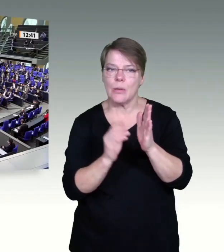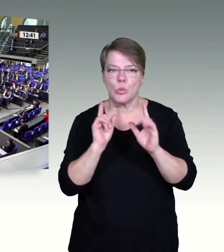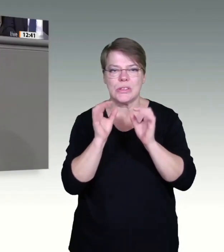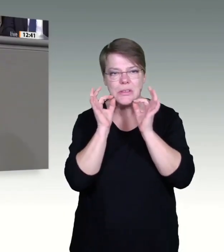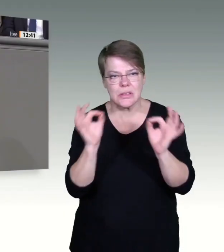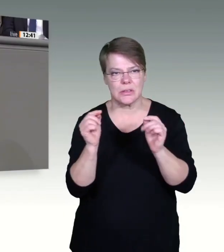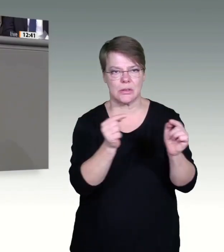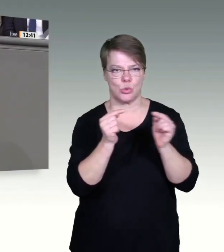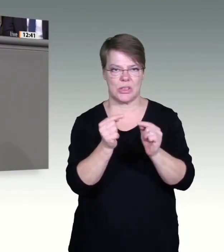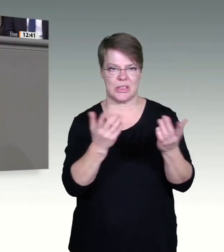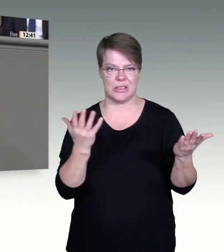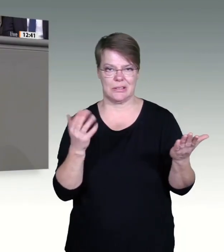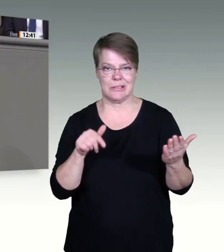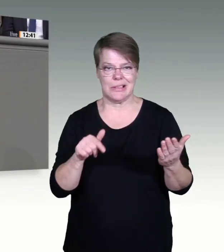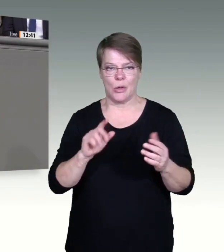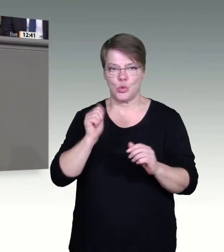guten tariflichen Bezahlung.